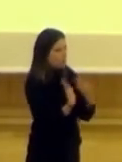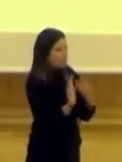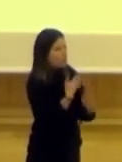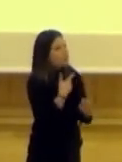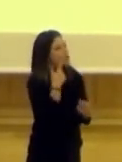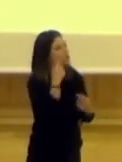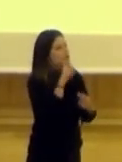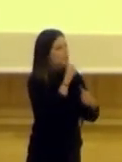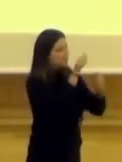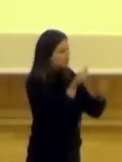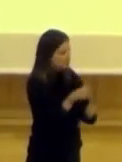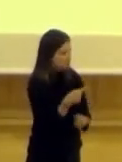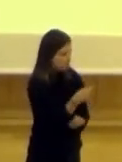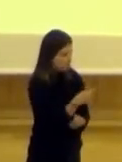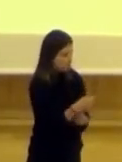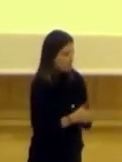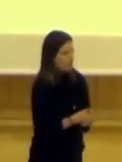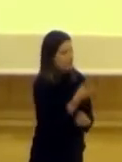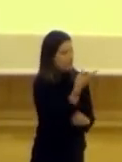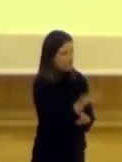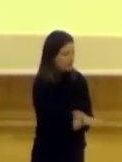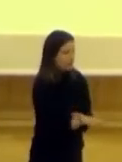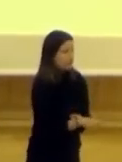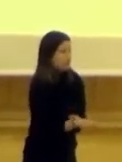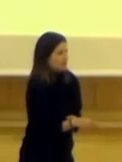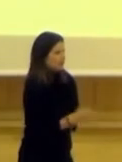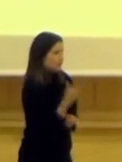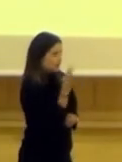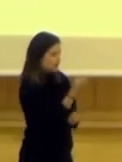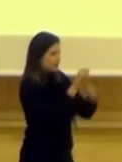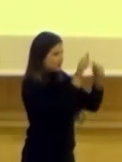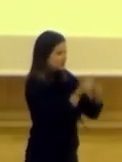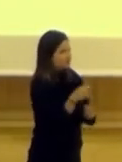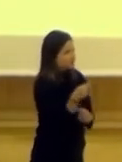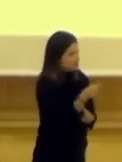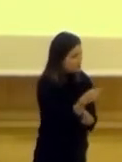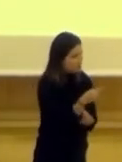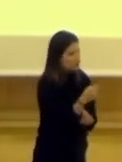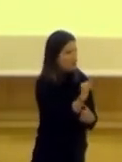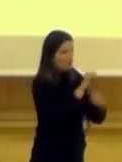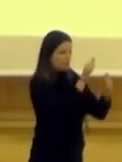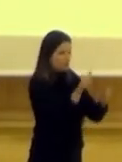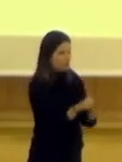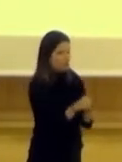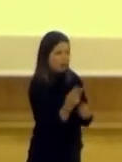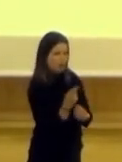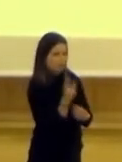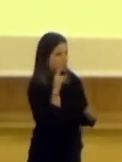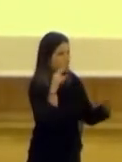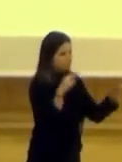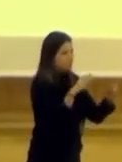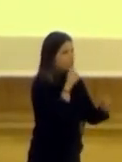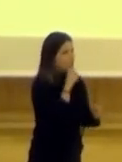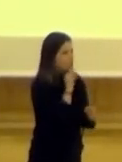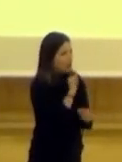estereotipo había. Pero también, además de los estereotipos que son moldes mentales o formas de ver al otro, estaban